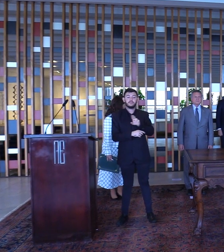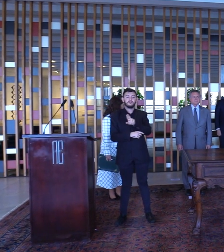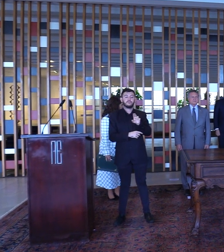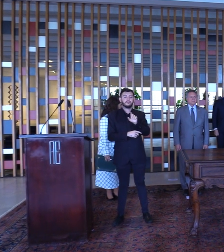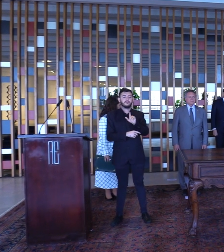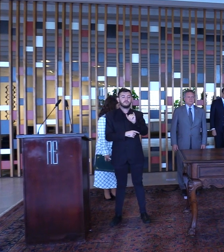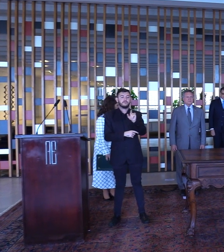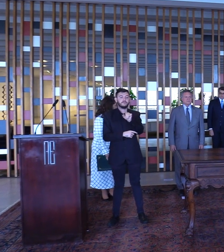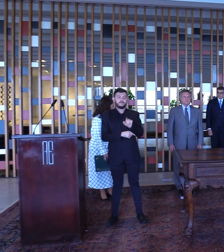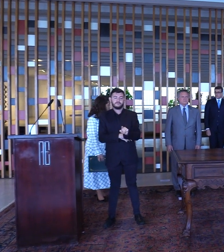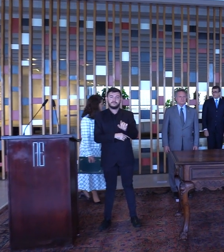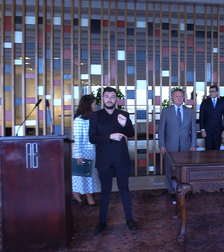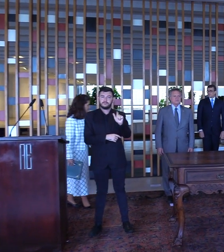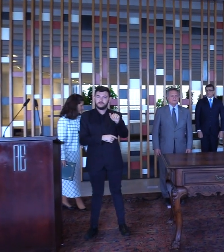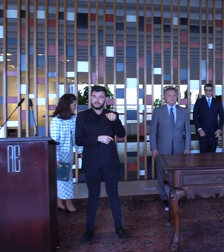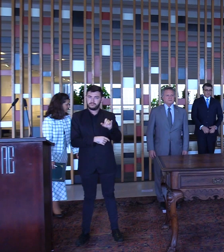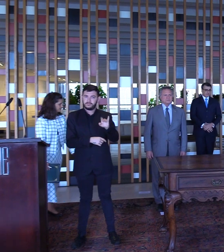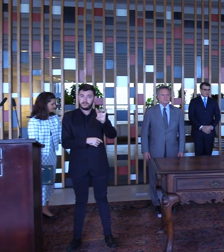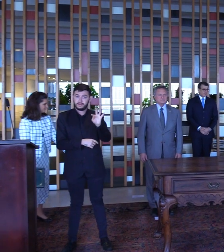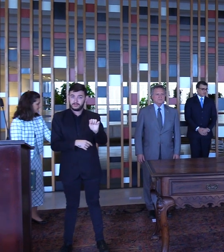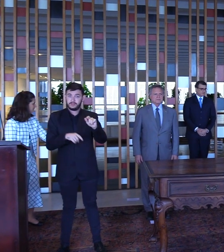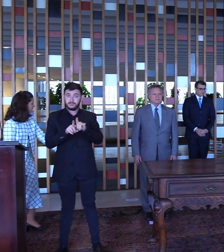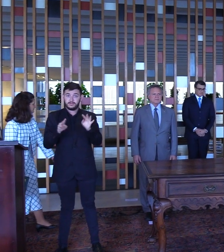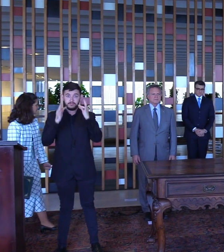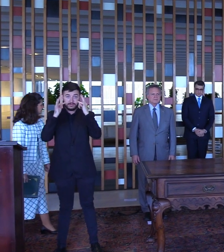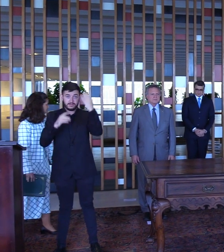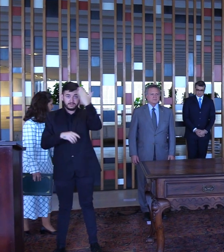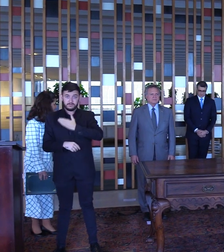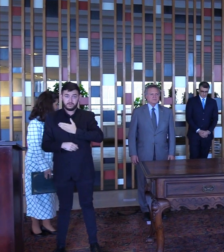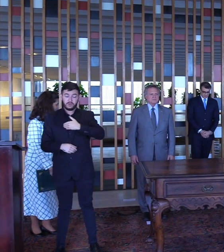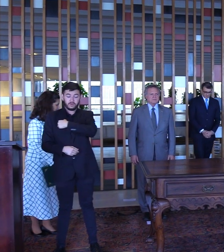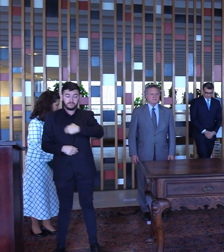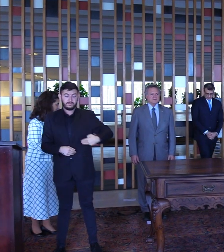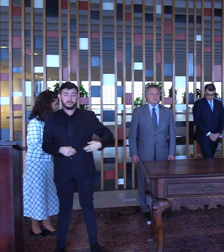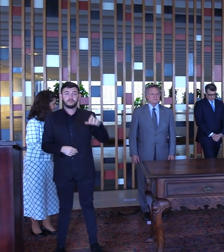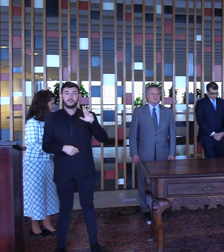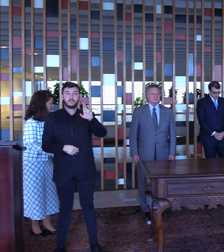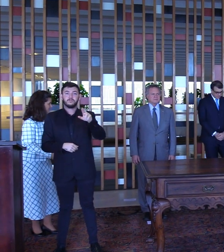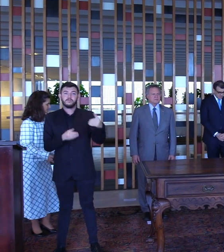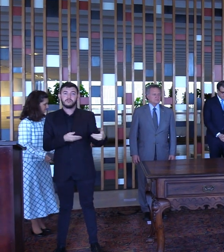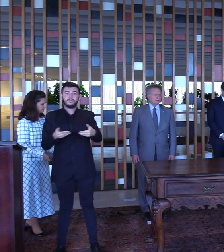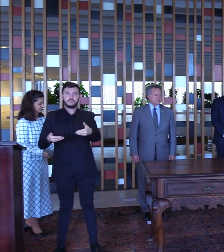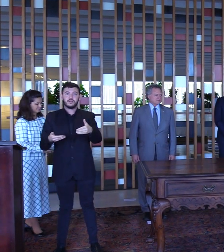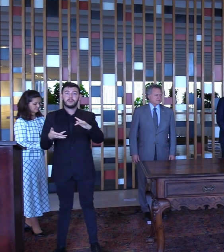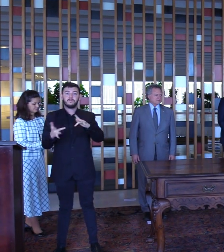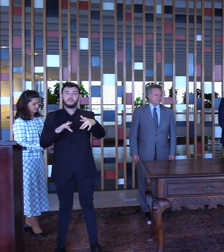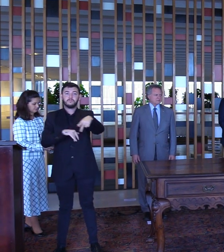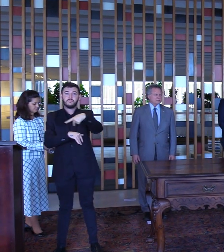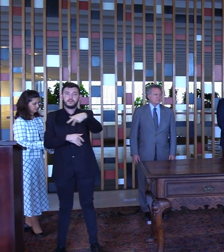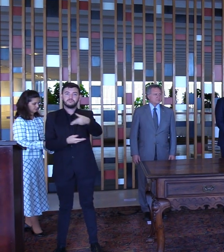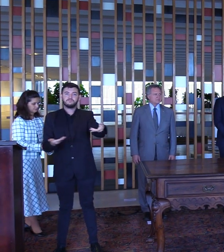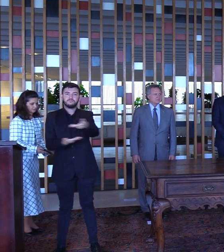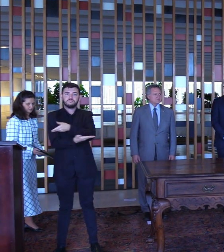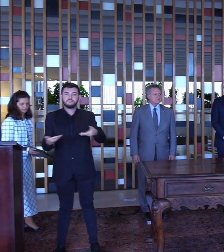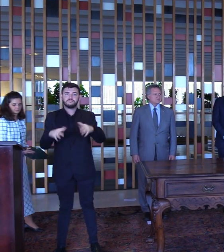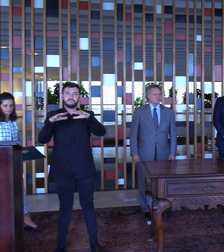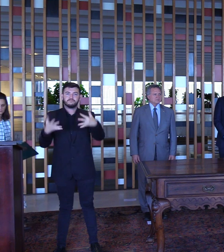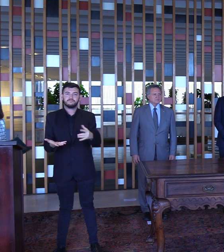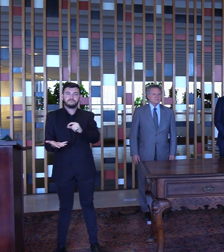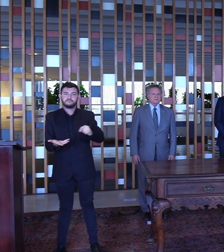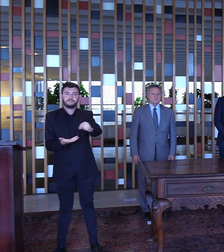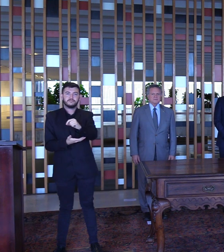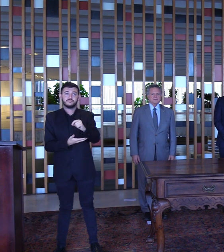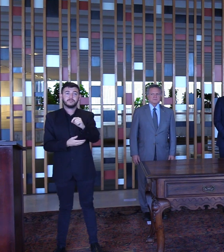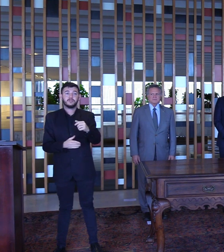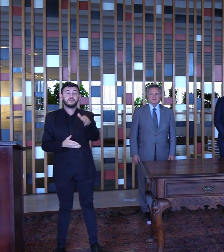Almeida. E como testemunha, o Sr. Ministro de Estado das Relações Exteriores, Embaixador Carlos